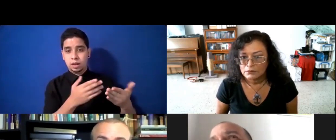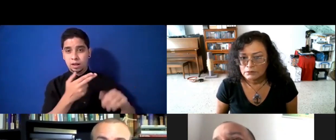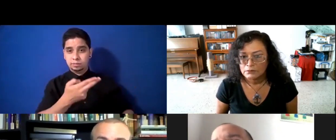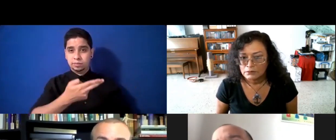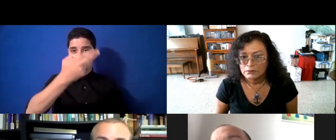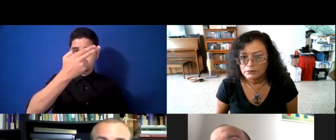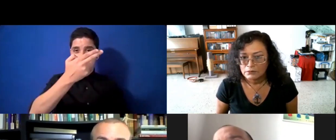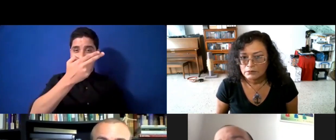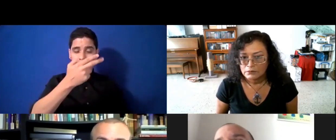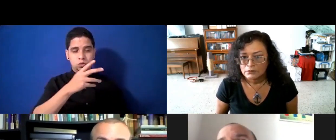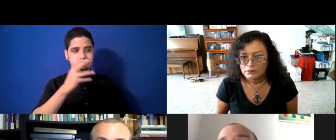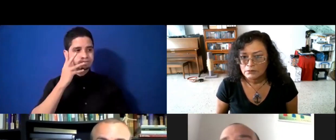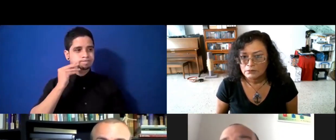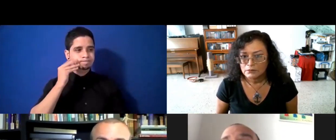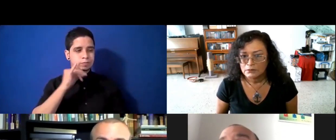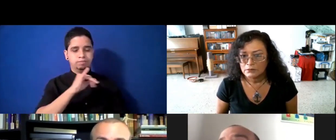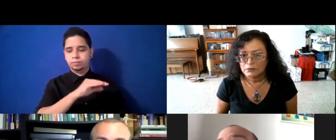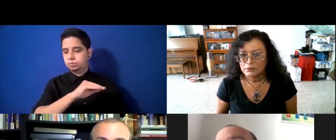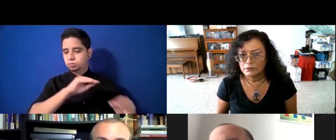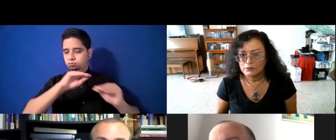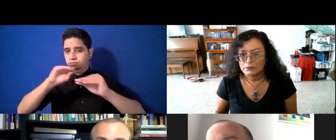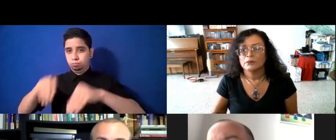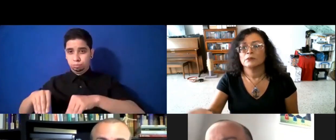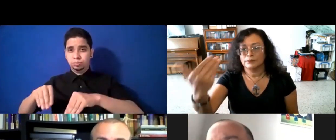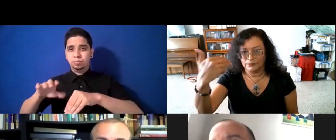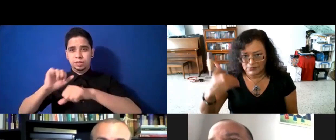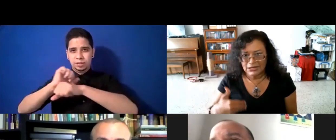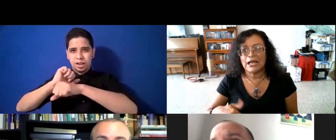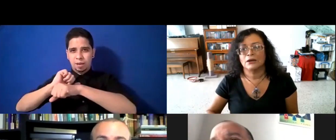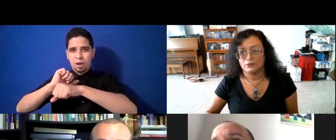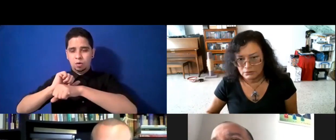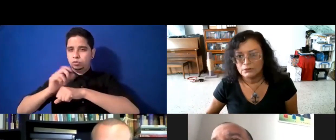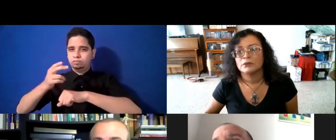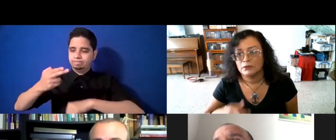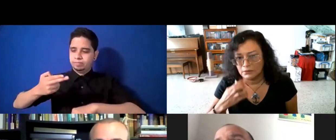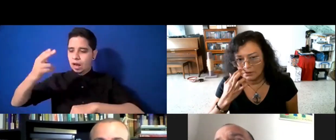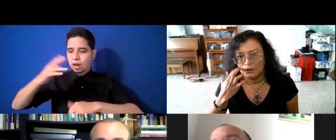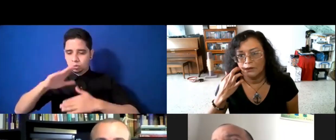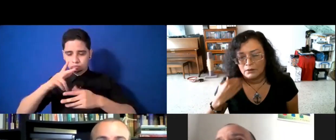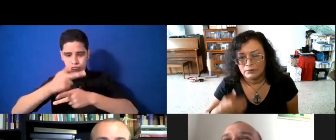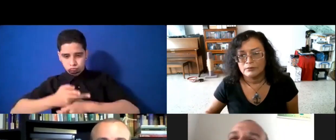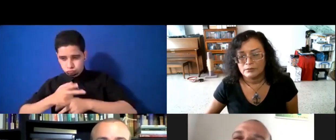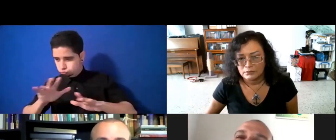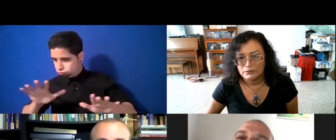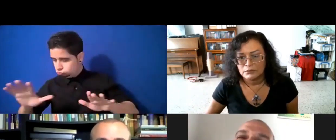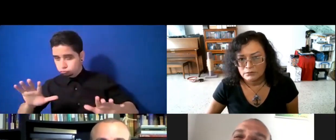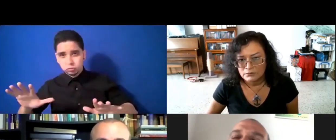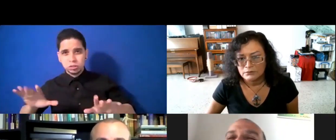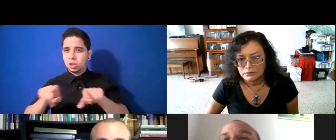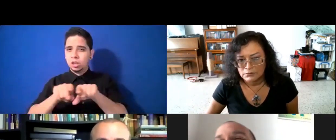cosas, pues, que sí, es parte de mi formación, y es lo que yo he encontrado, entonces, esa formación, pues,